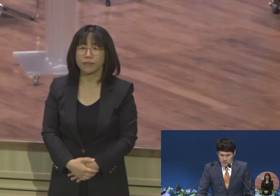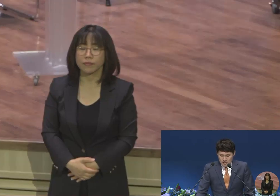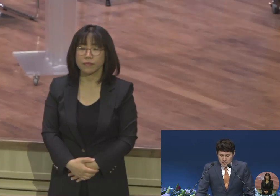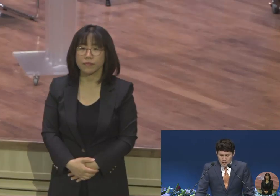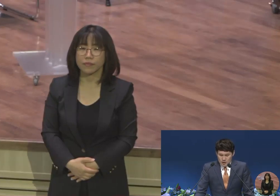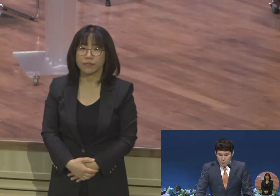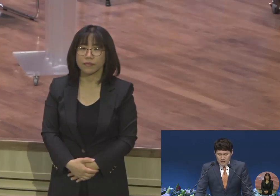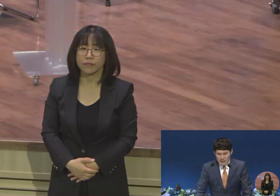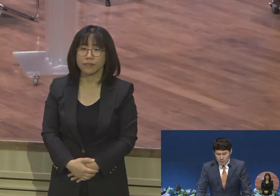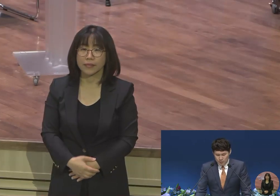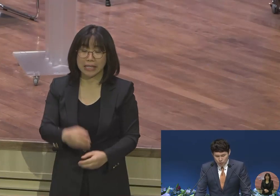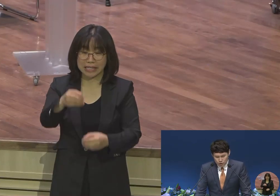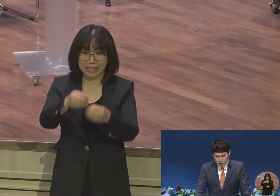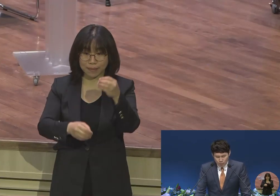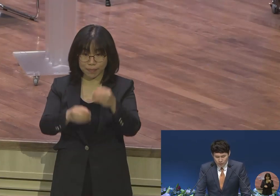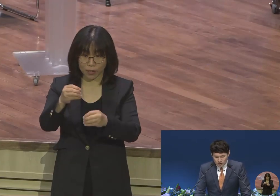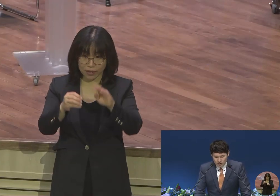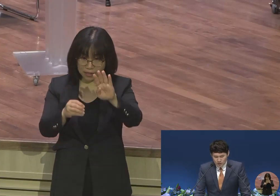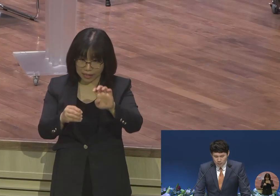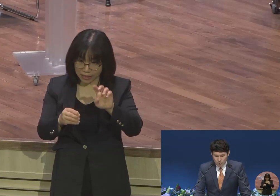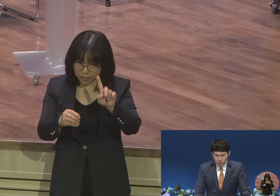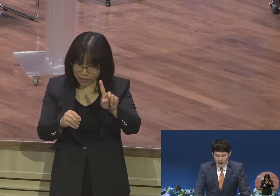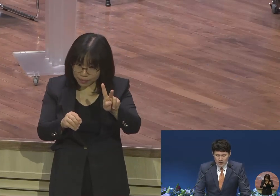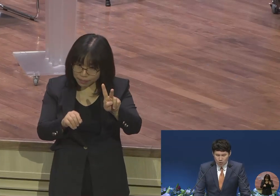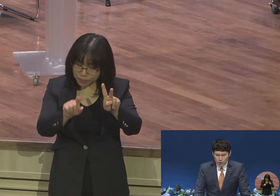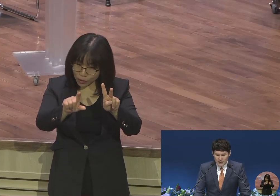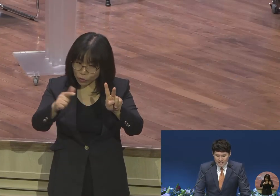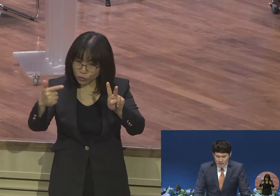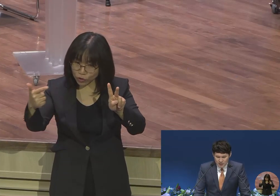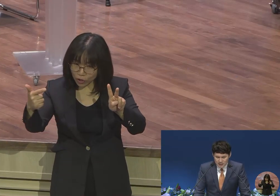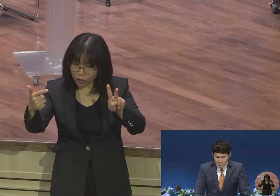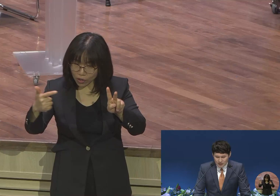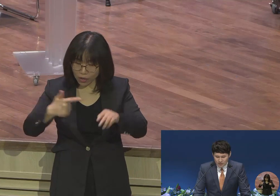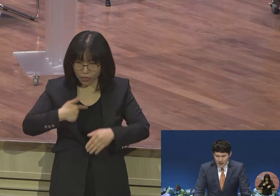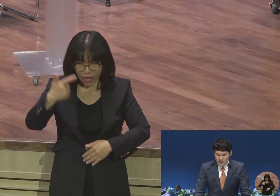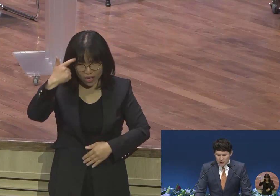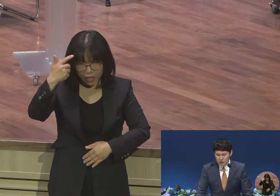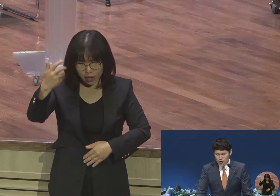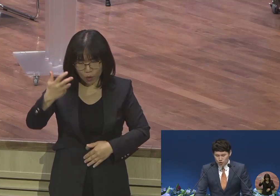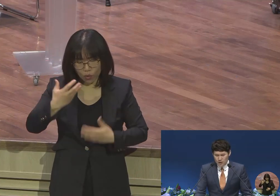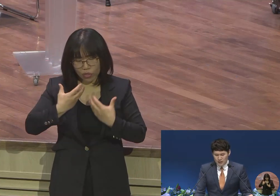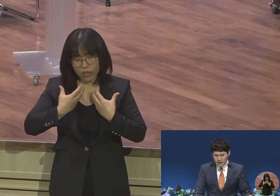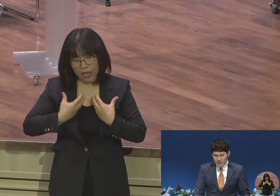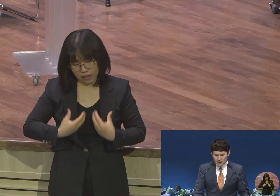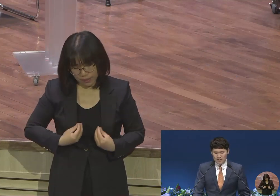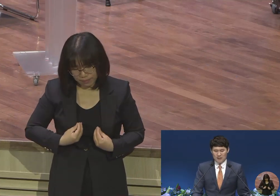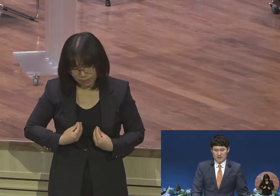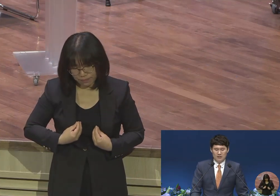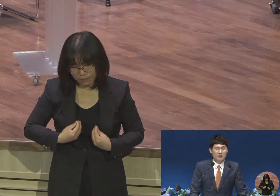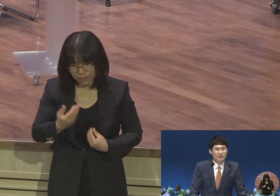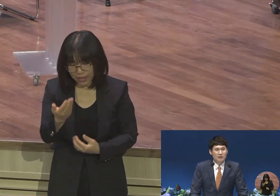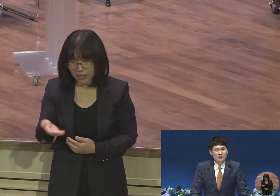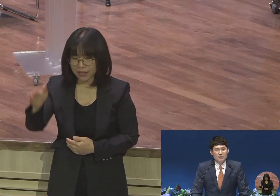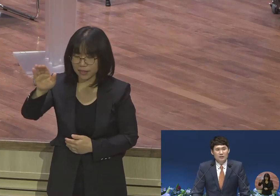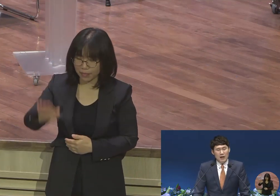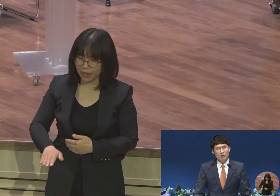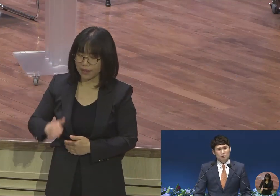10편 42편 6절에도 보면 비록 내 영혼이 낙심이 되지만 내가 여전히 주를 기억하나이다 다윗도